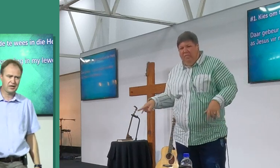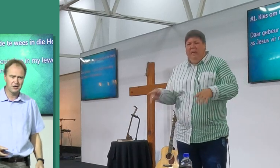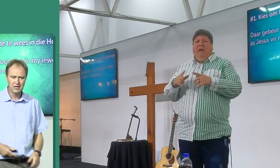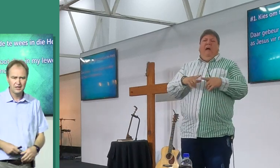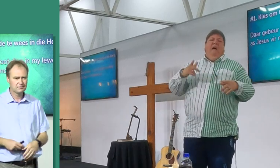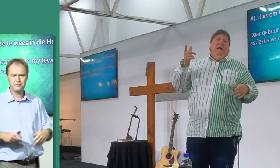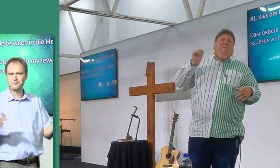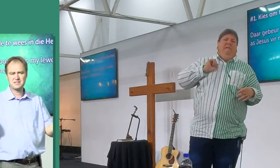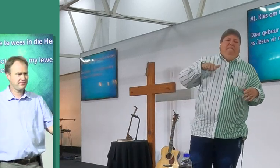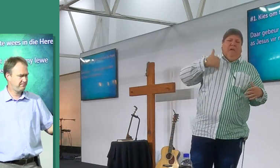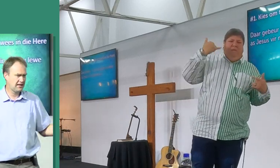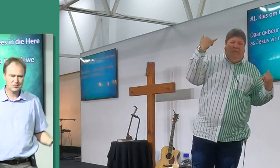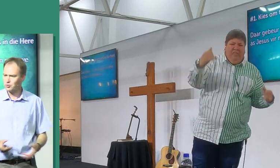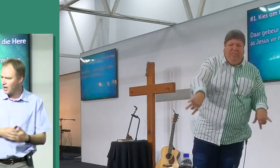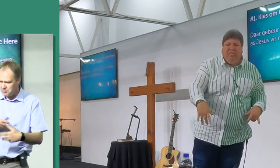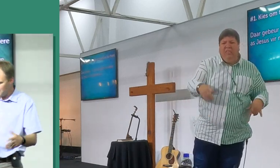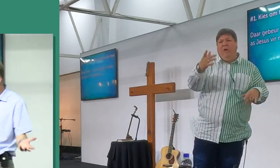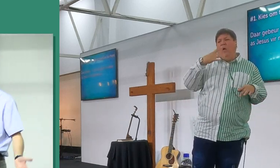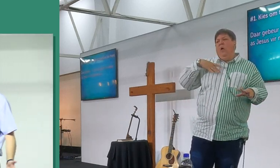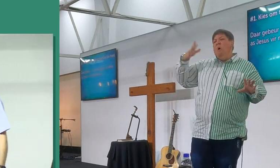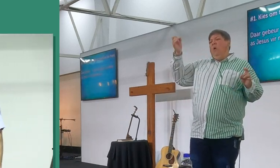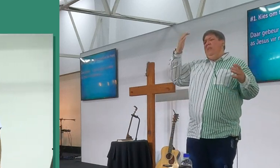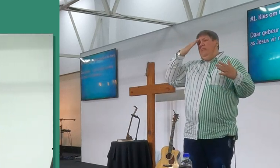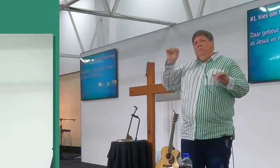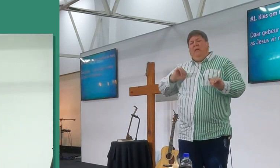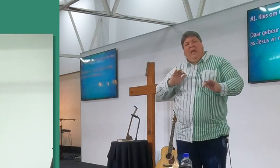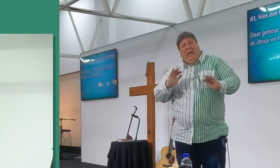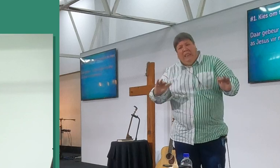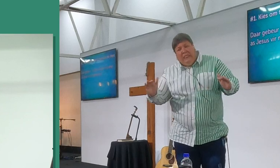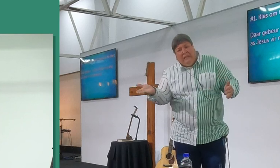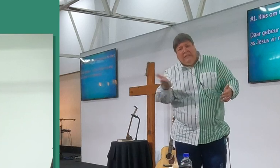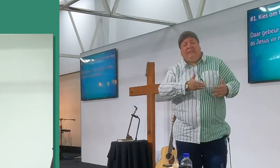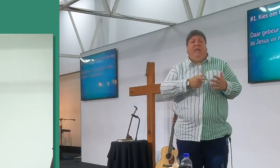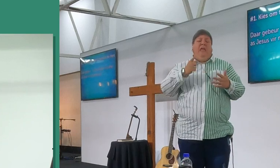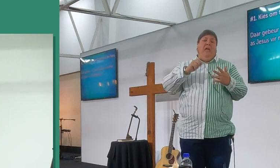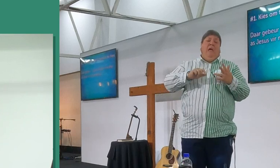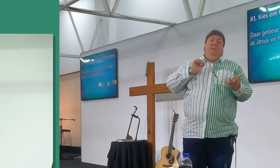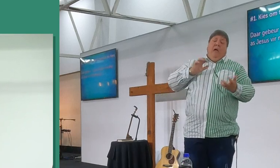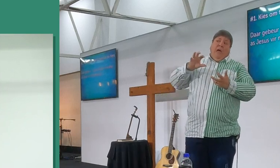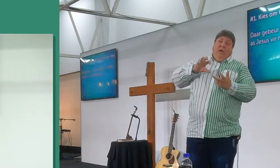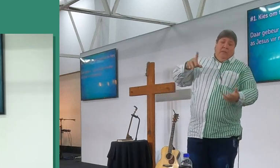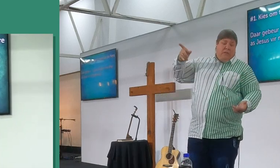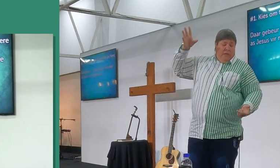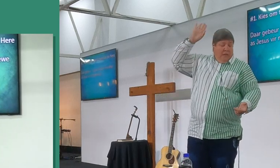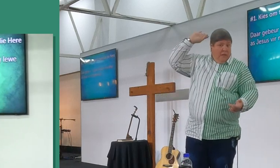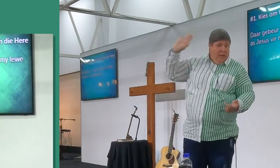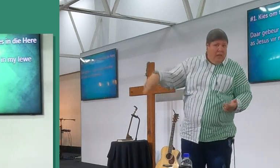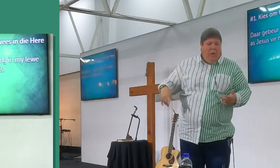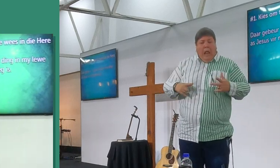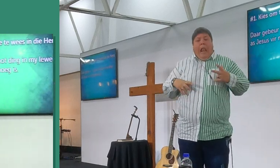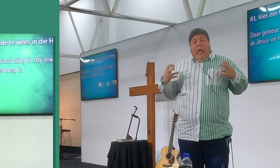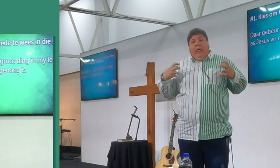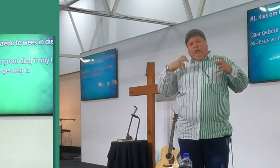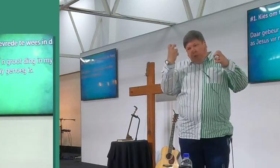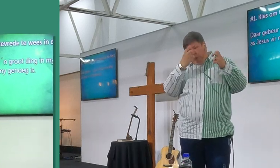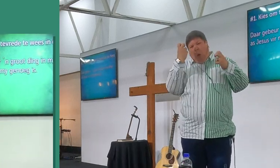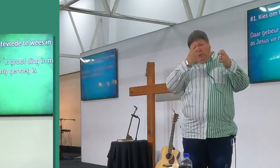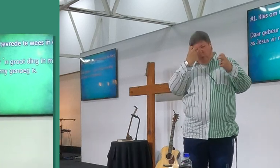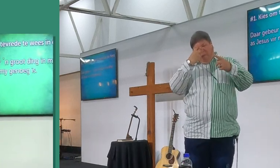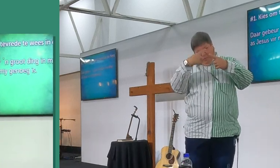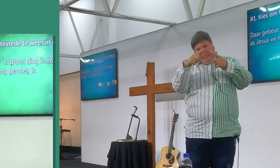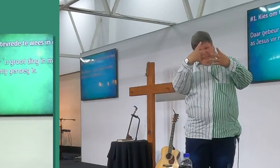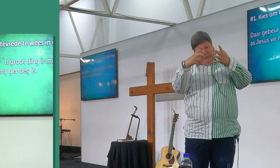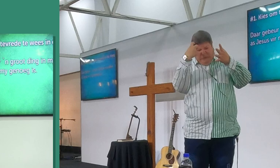met my vrou, ek is ondankbaar oor my kinders, ek is ondankbaar oor my ouwers, ek is ondankbaar oor waar het ook al is, waar ek ondankbaar is,